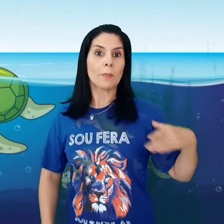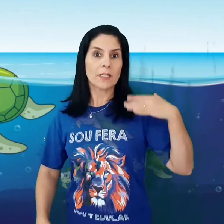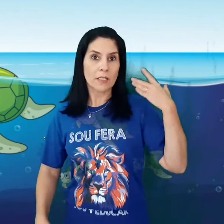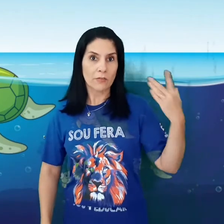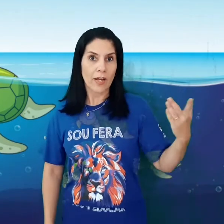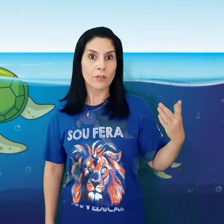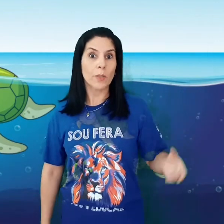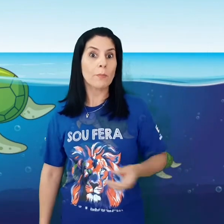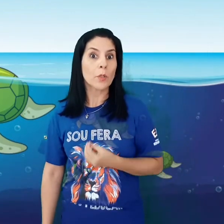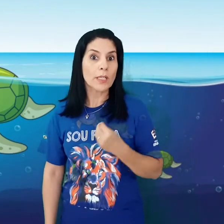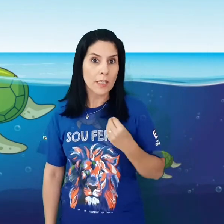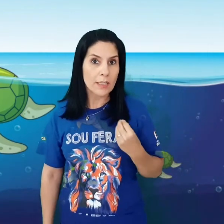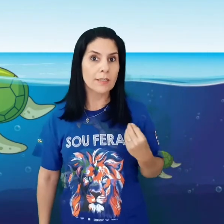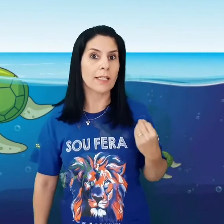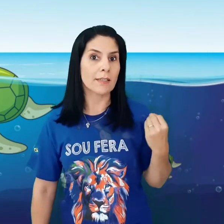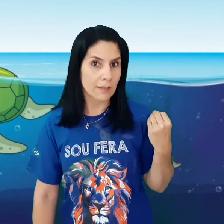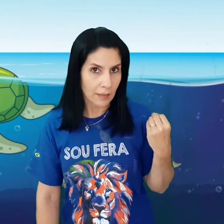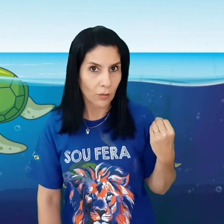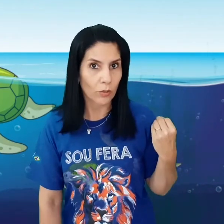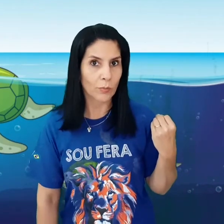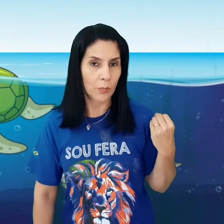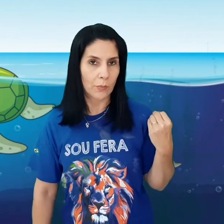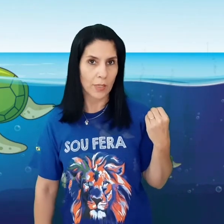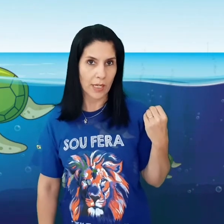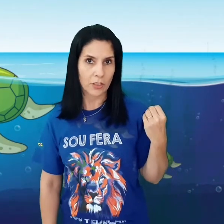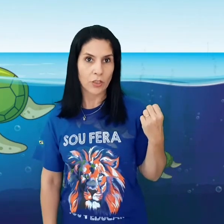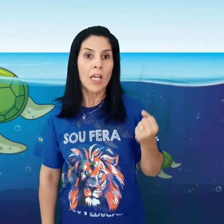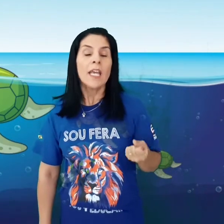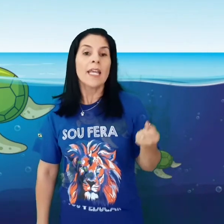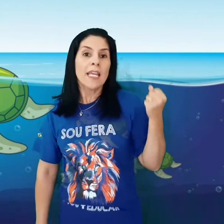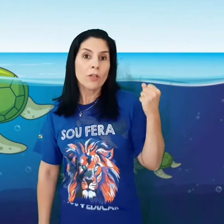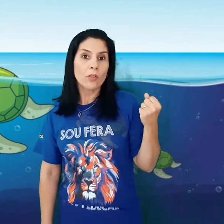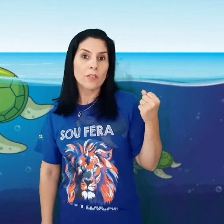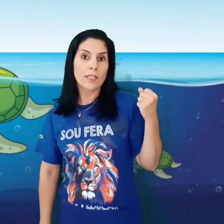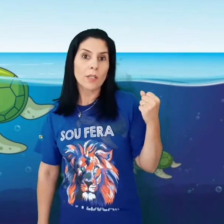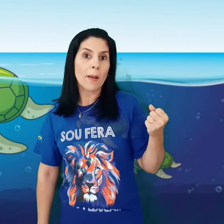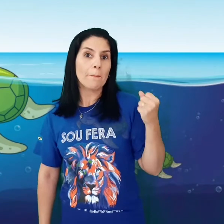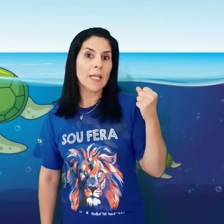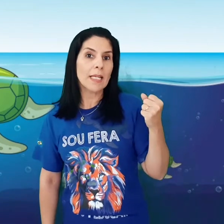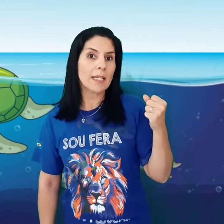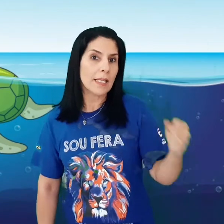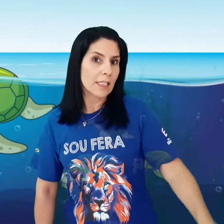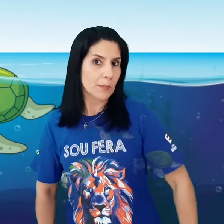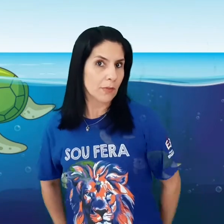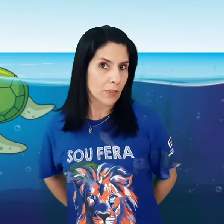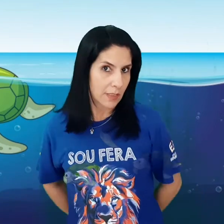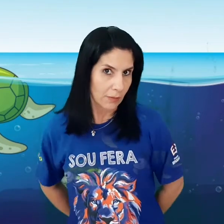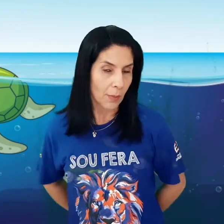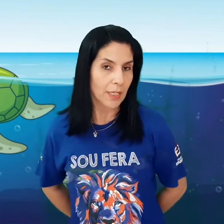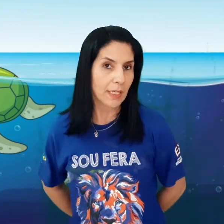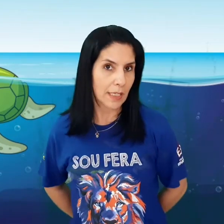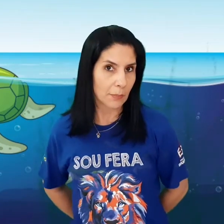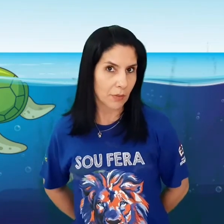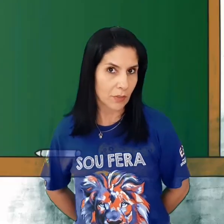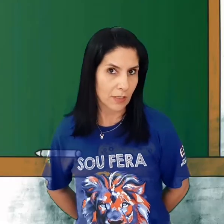para preservar, sobre a importância dessas tartarugas para meio ambiente, eu trouxe aqui uma brincadeira para vocês. Uma brincadeira para vocês.